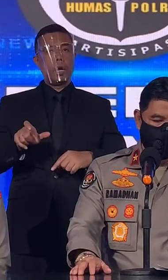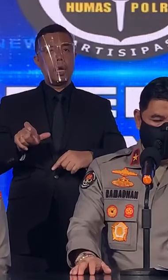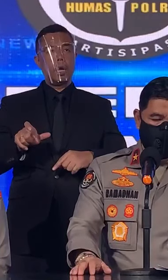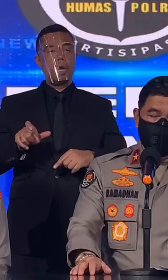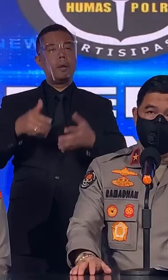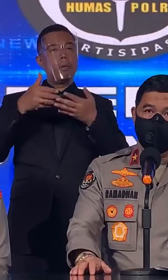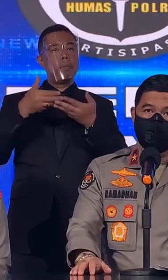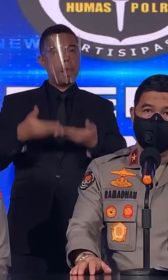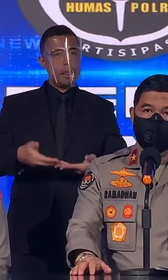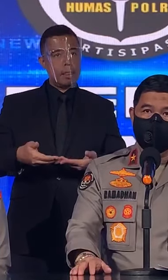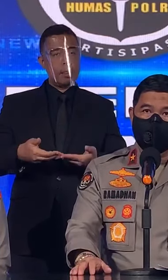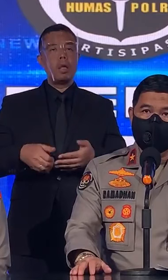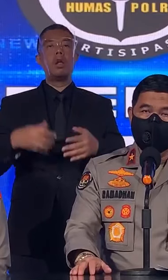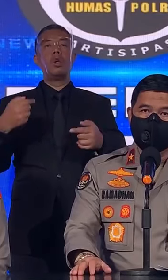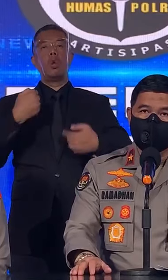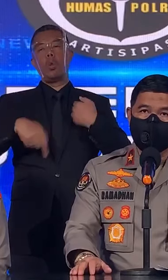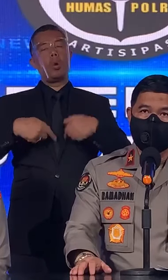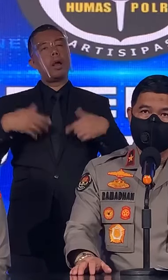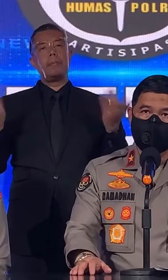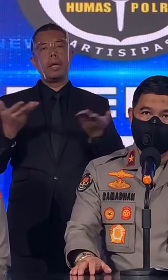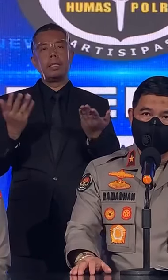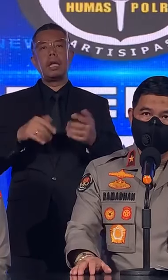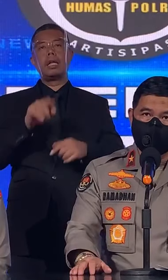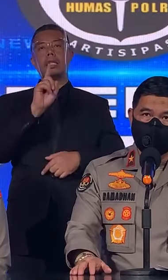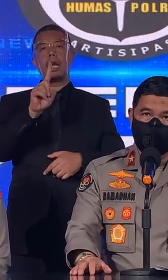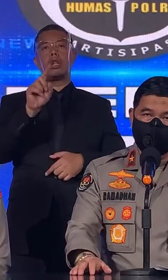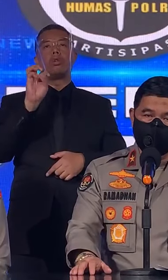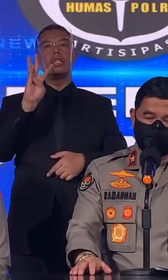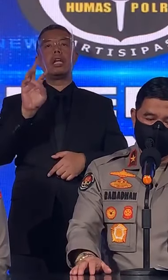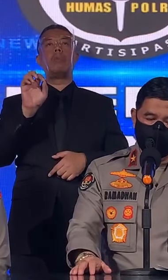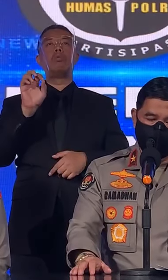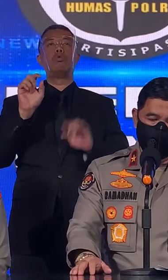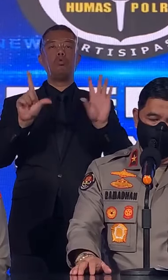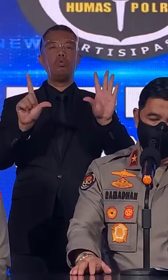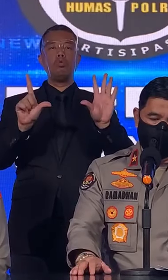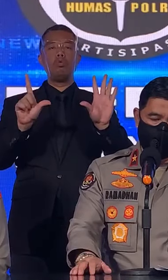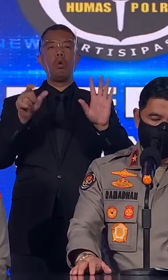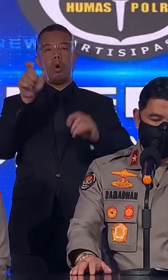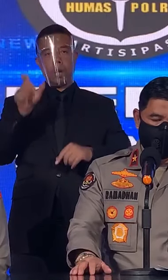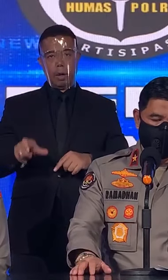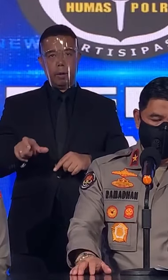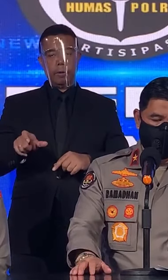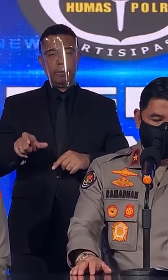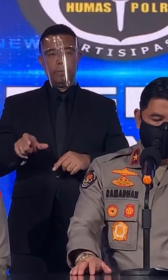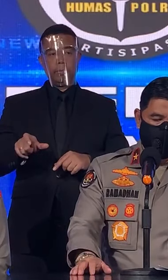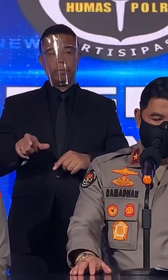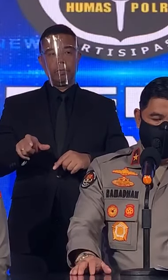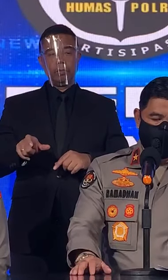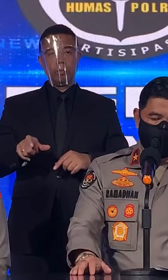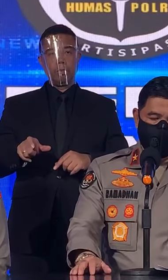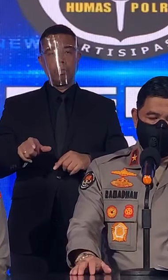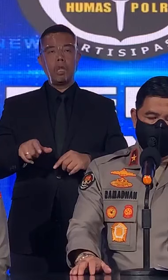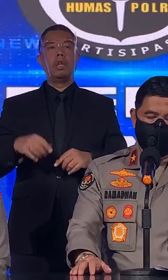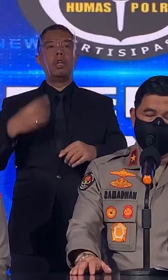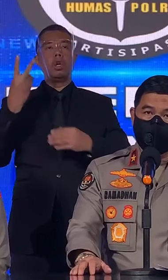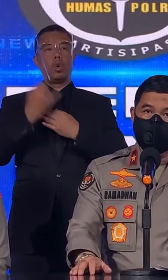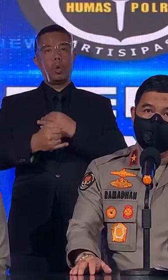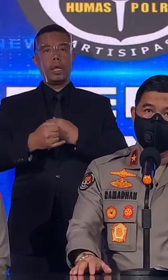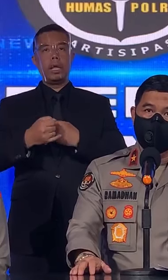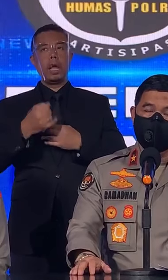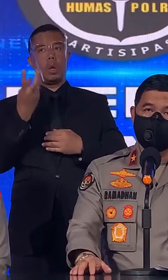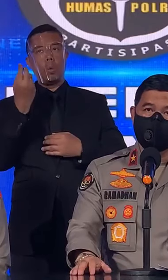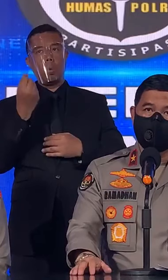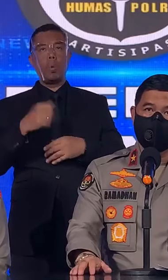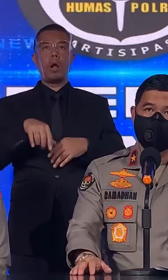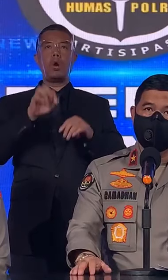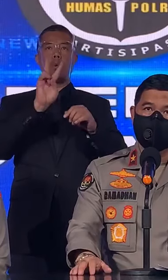korban luka ringan sebanyak 137 orang, sedangkan kerugian material